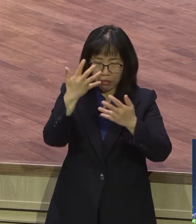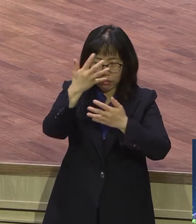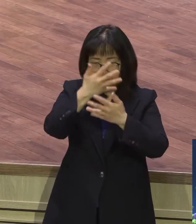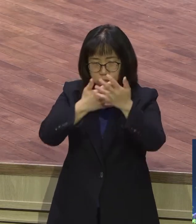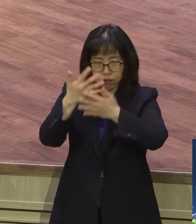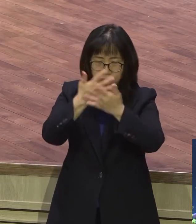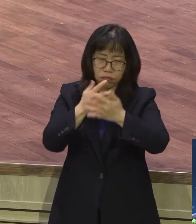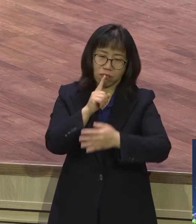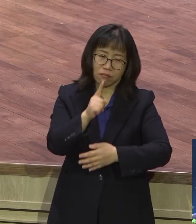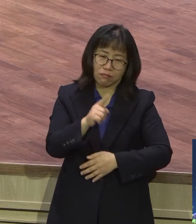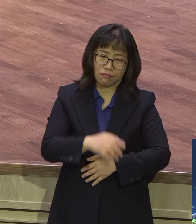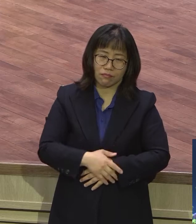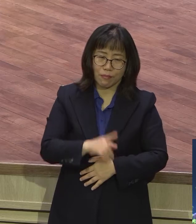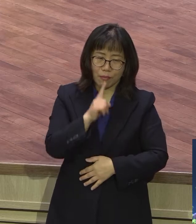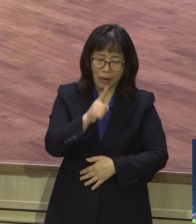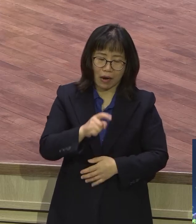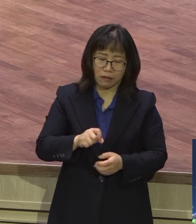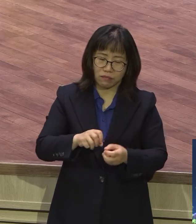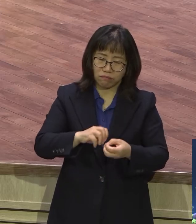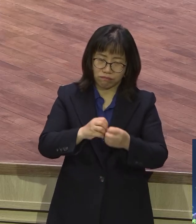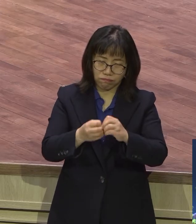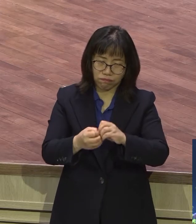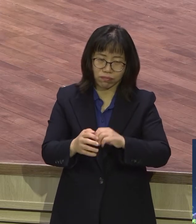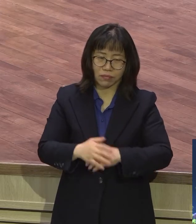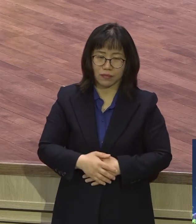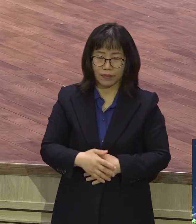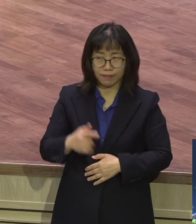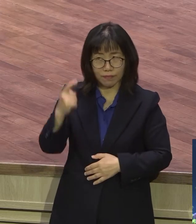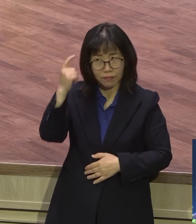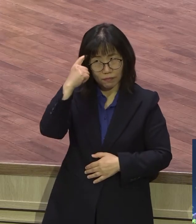정확하지도 않고 행동도 정확하지 않고 정신 상태가 말이에요